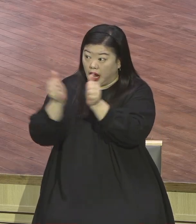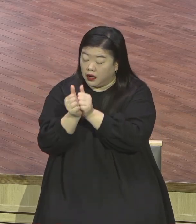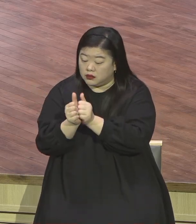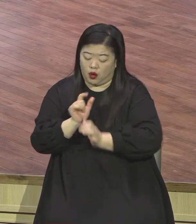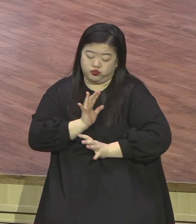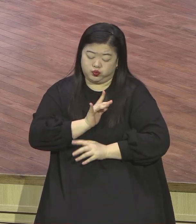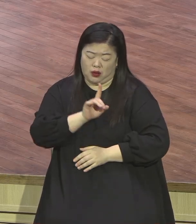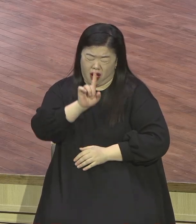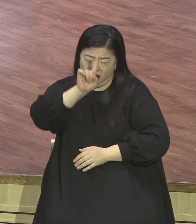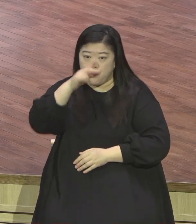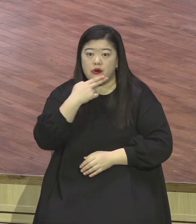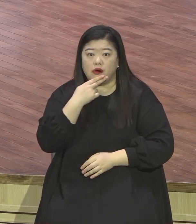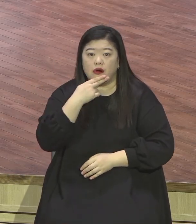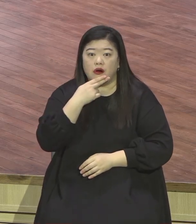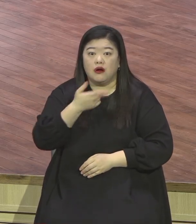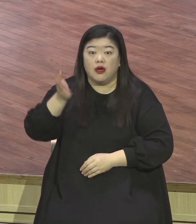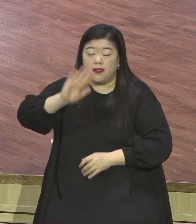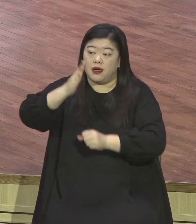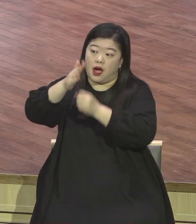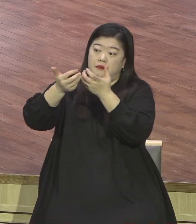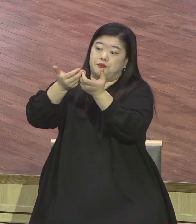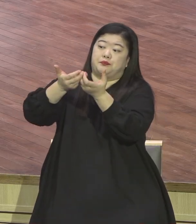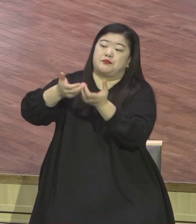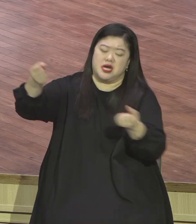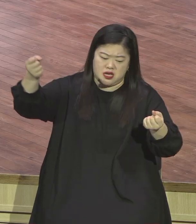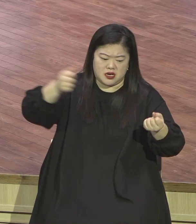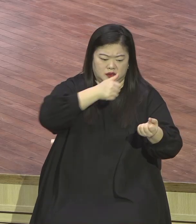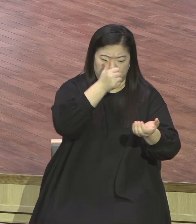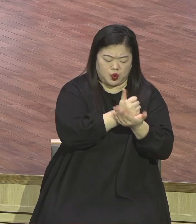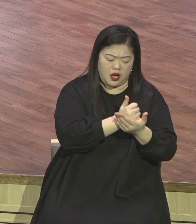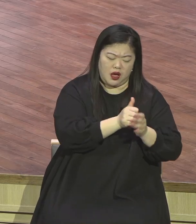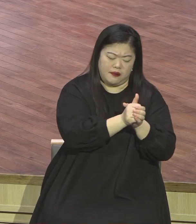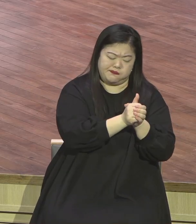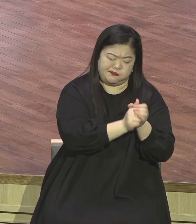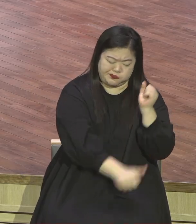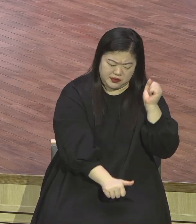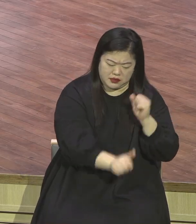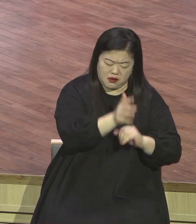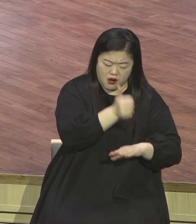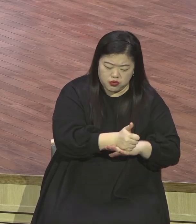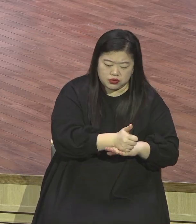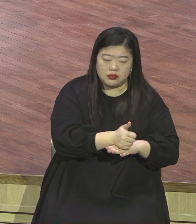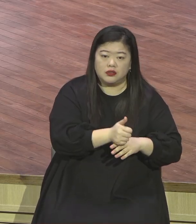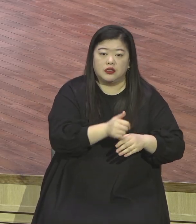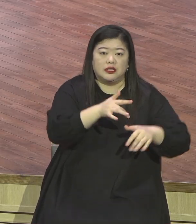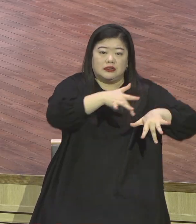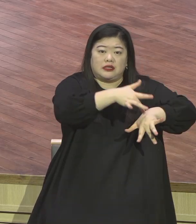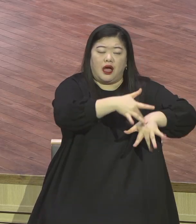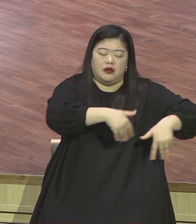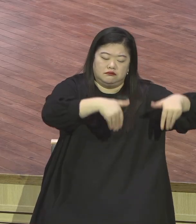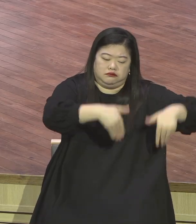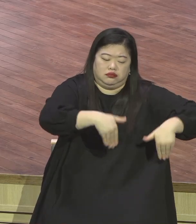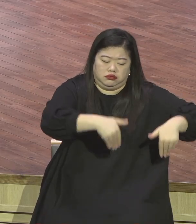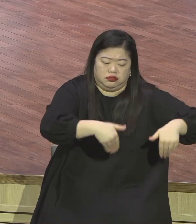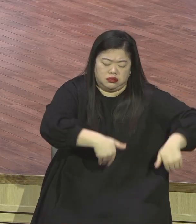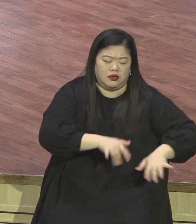그게 무슨 말입니까 죄와 이꼬르는 사단 정도로 있습니다 바로 사단의 종도로 다는